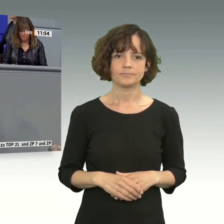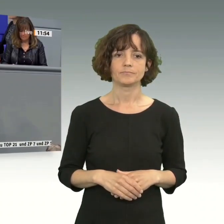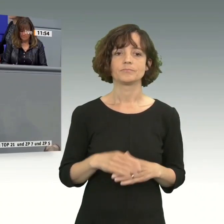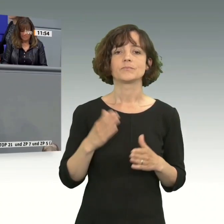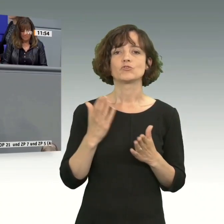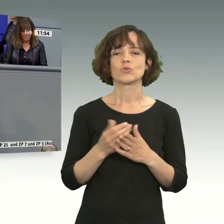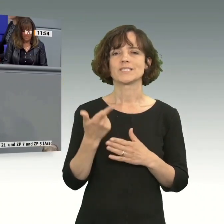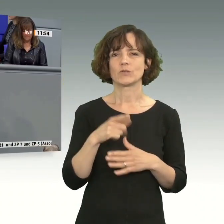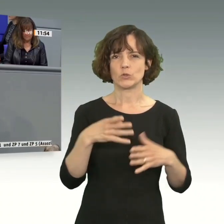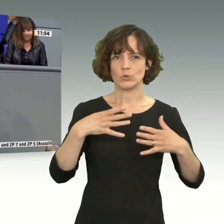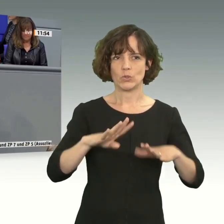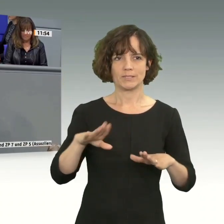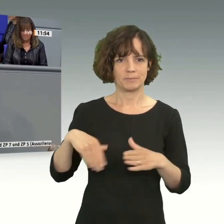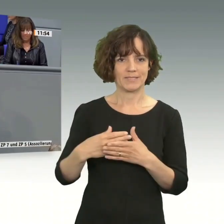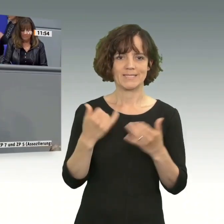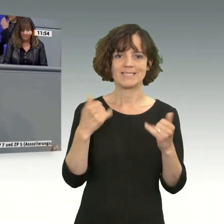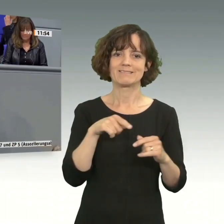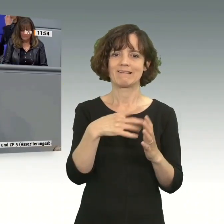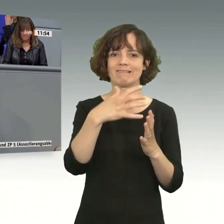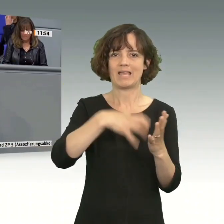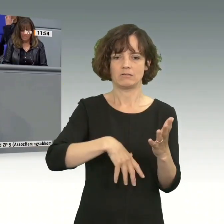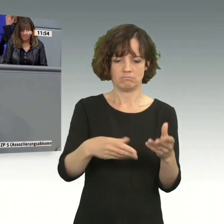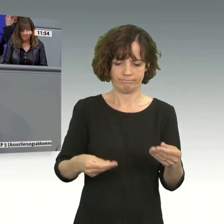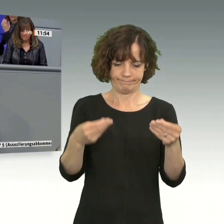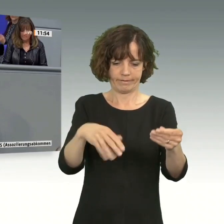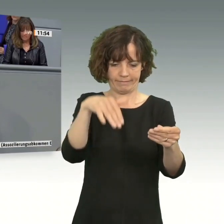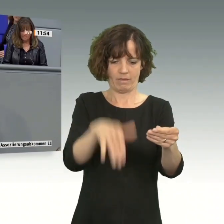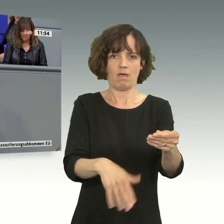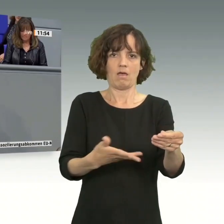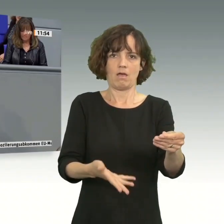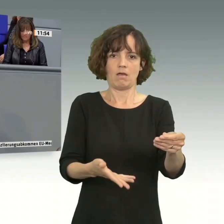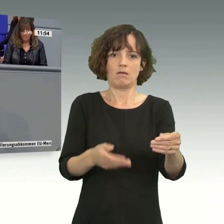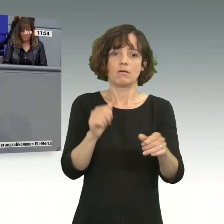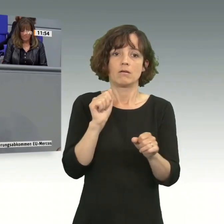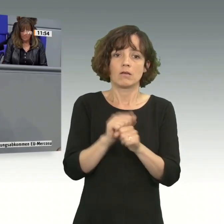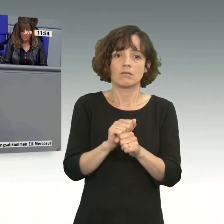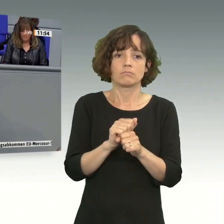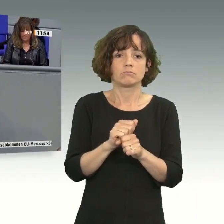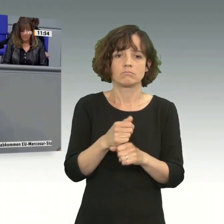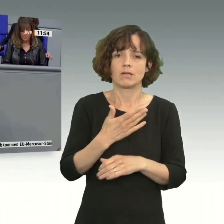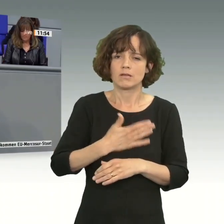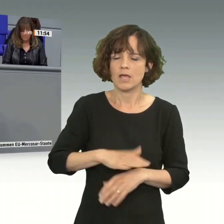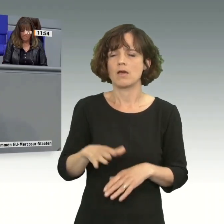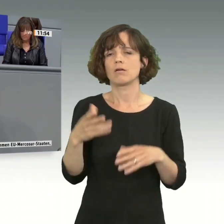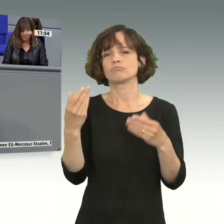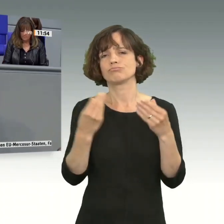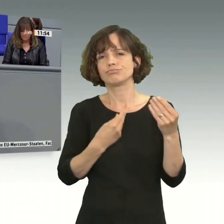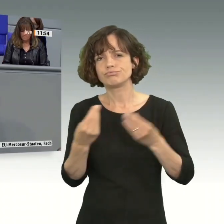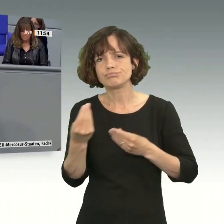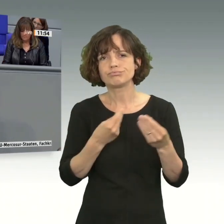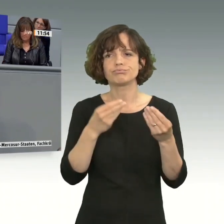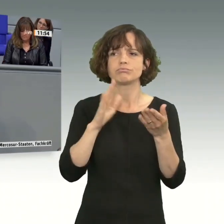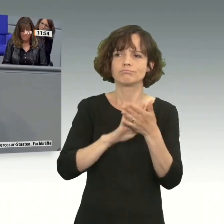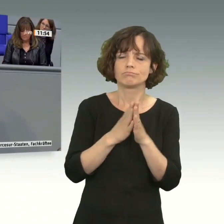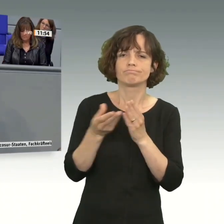Seit 2019 liegt der Text fertig auf dem Tisch. Man kann sich gerne über Zusatzvereinbarungen